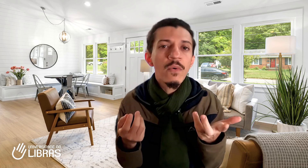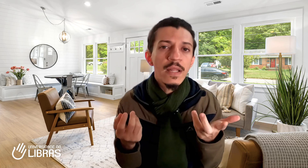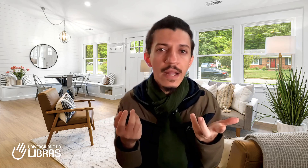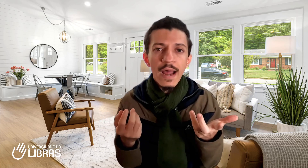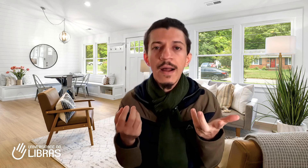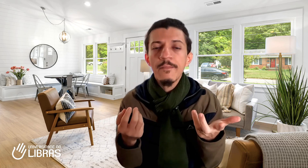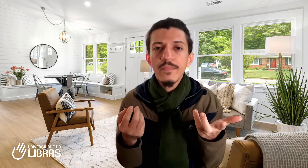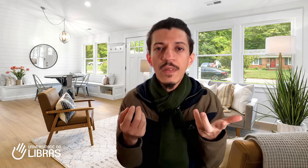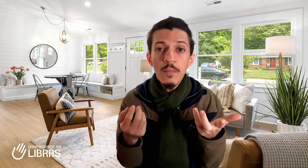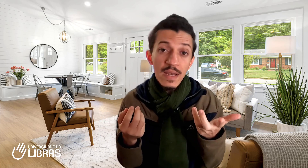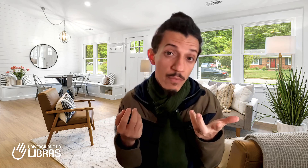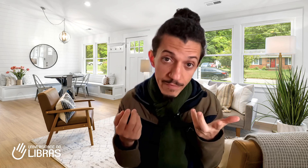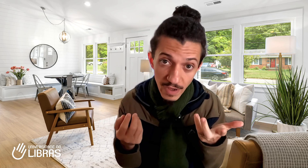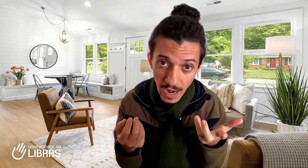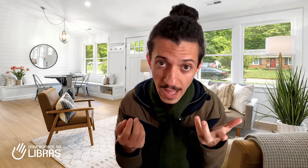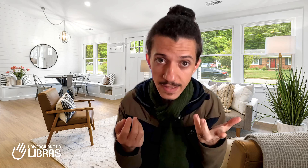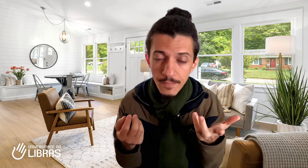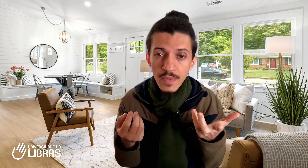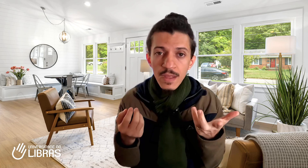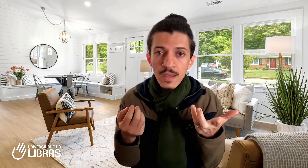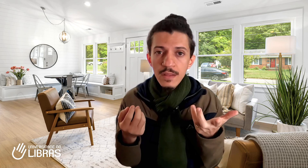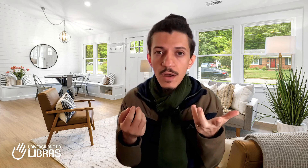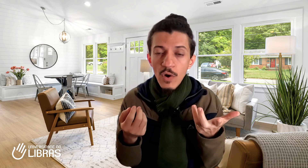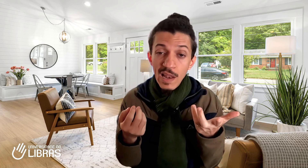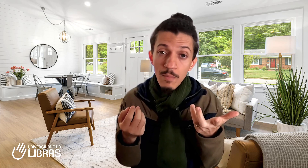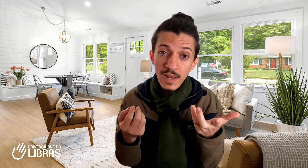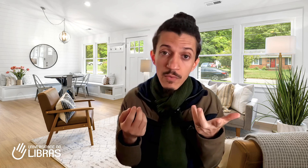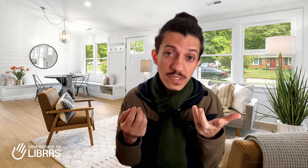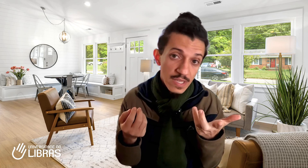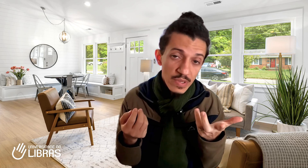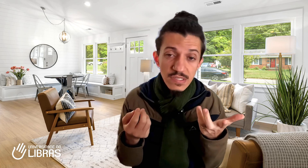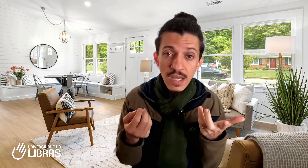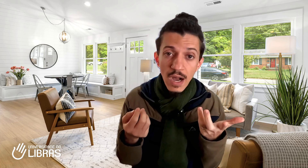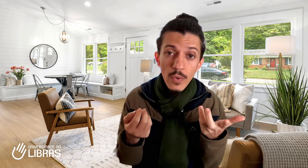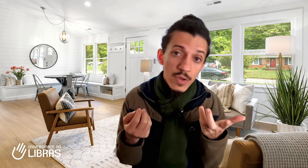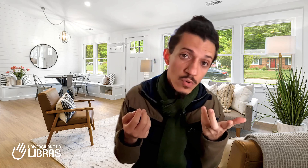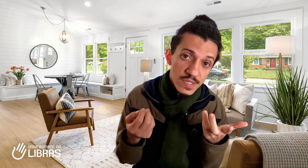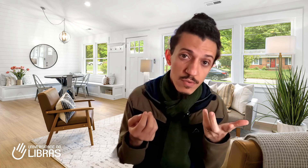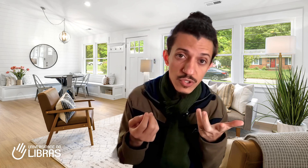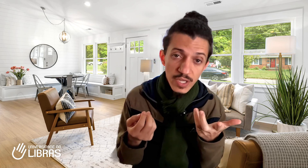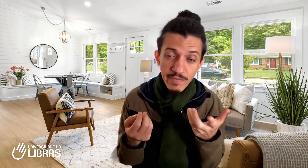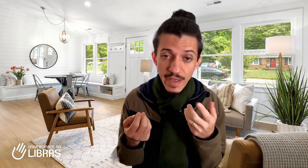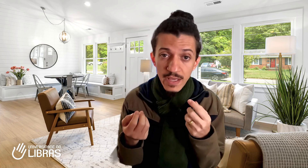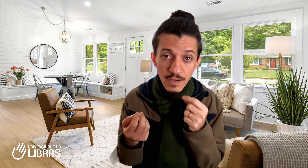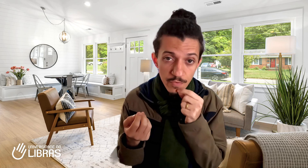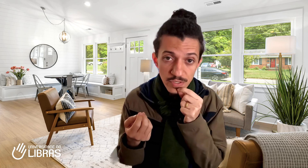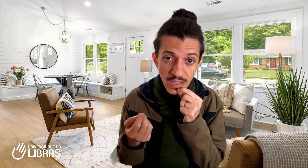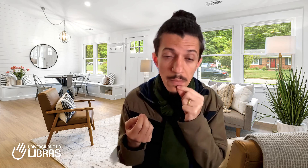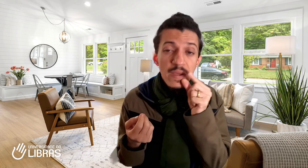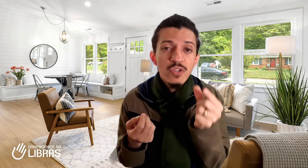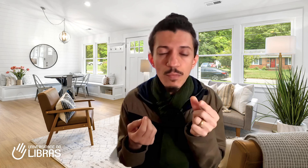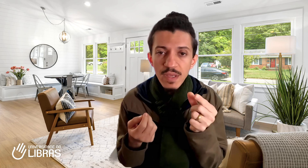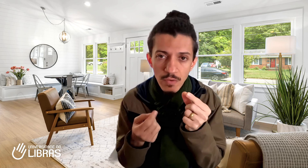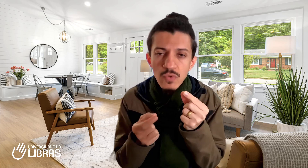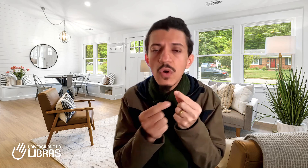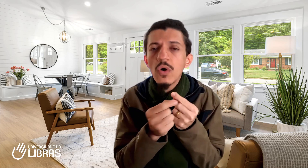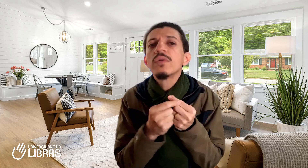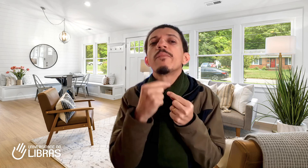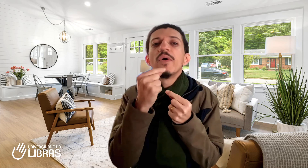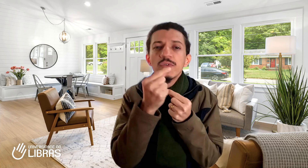linear, uma língua falada, então ele é uma língua sequencial e consecutiva, em que você emite um pequeno som, depois um